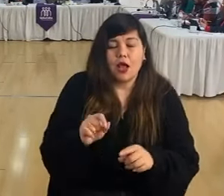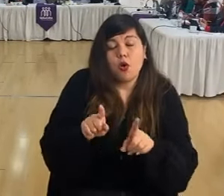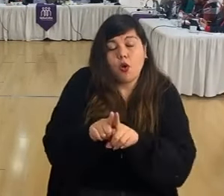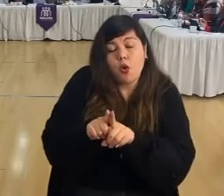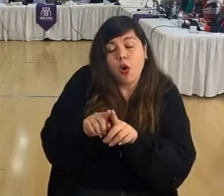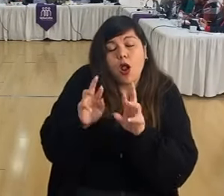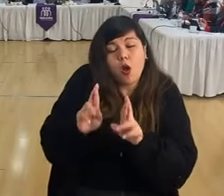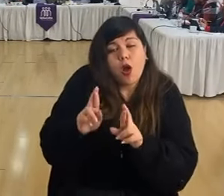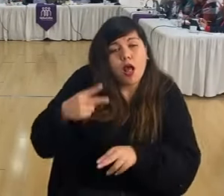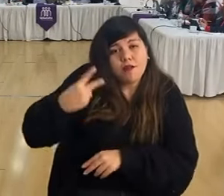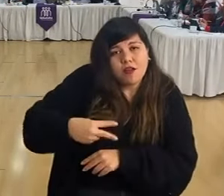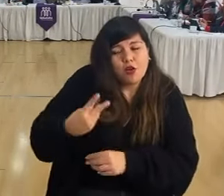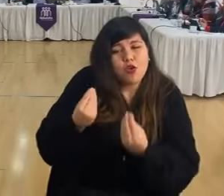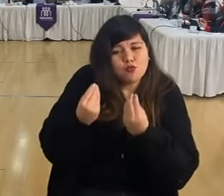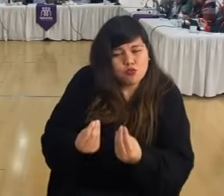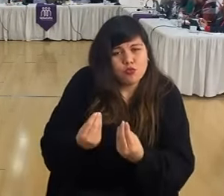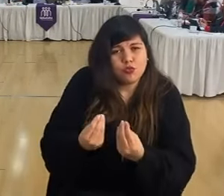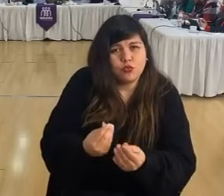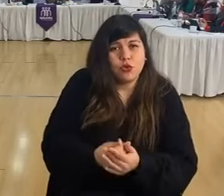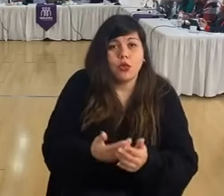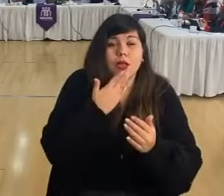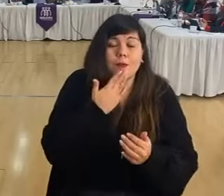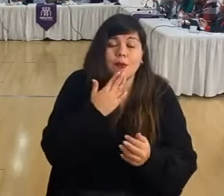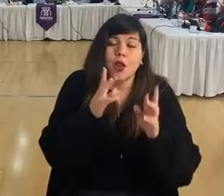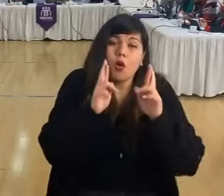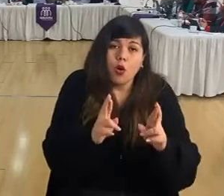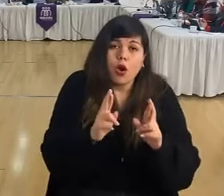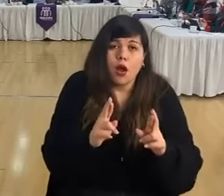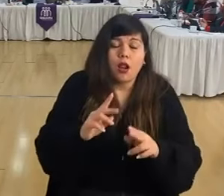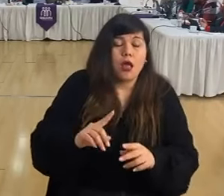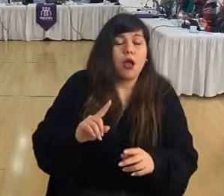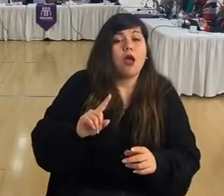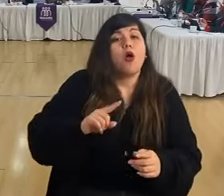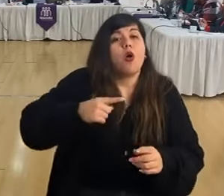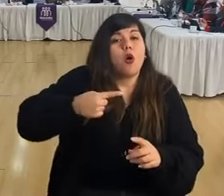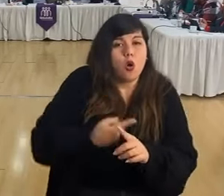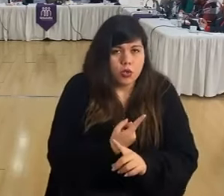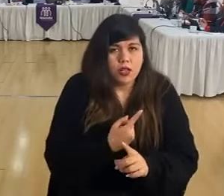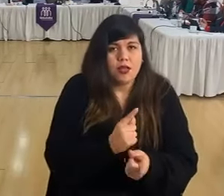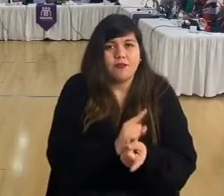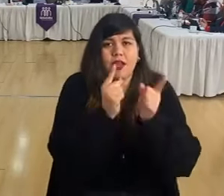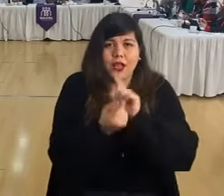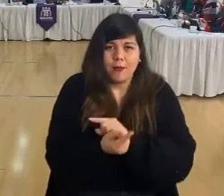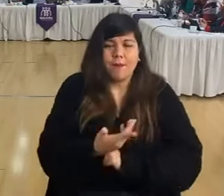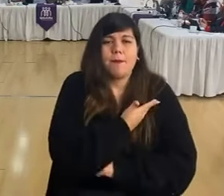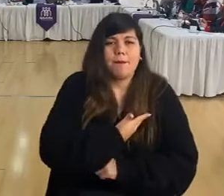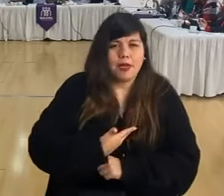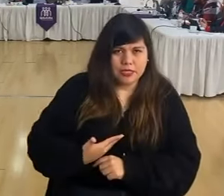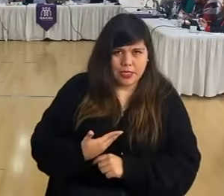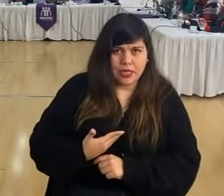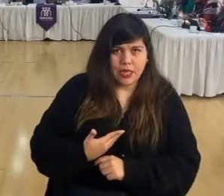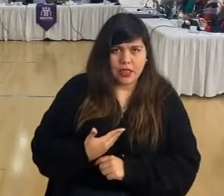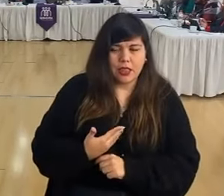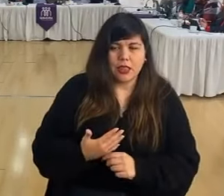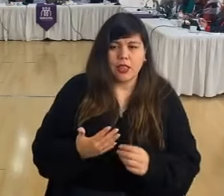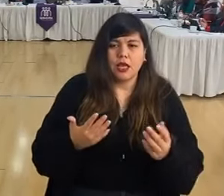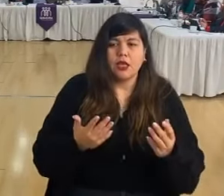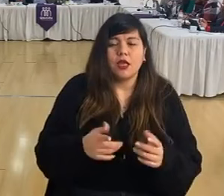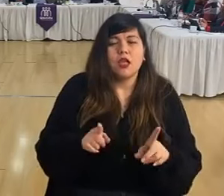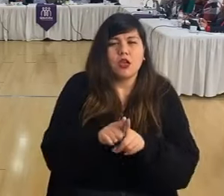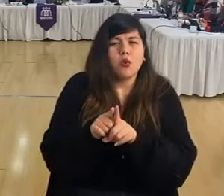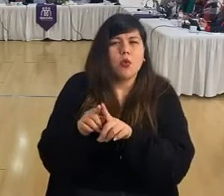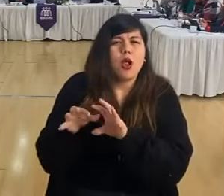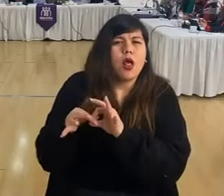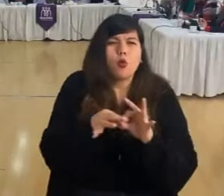muchísimo. También espero que cuando se vuelva a cambiar la presidencia sea un